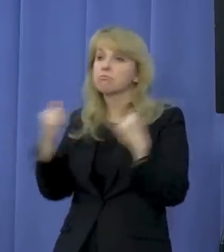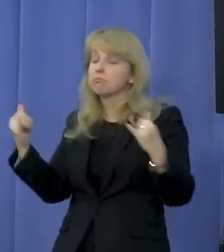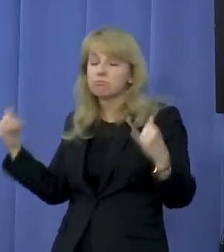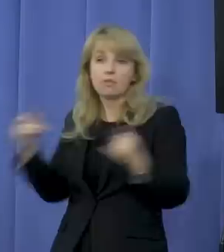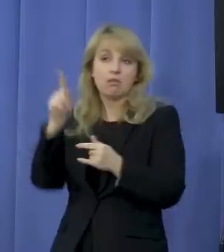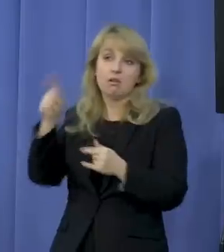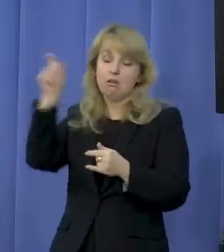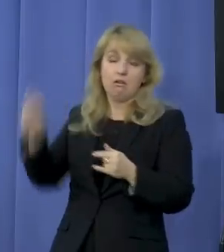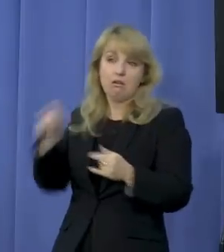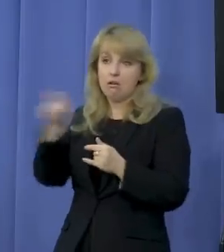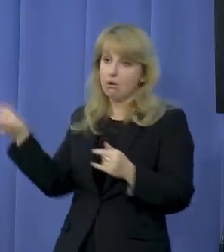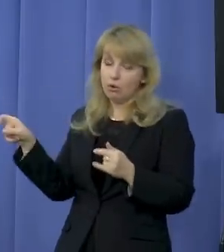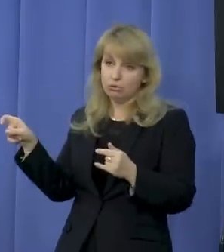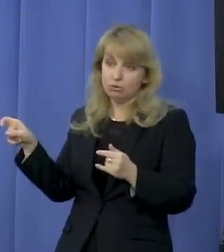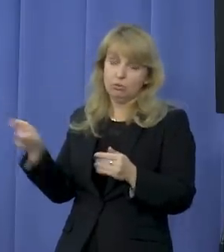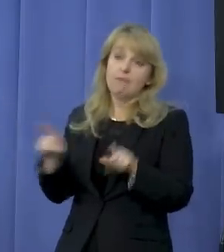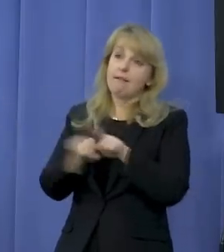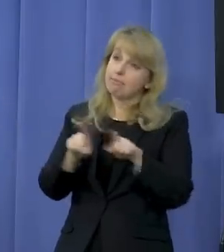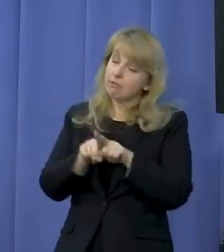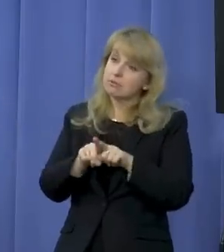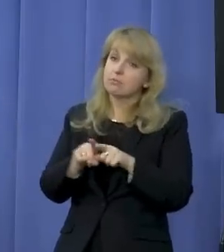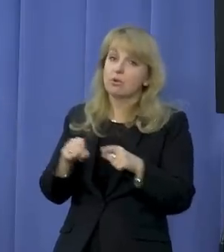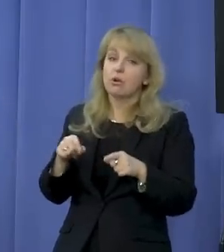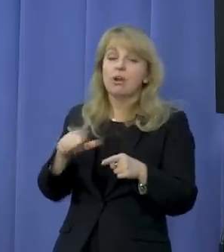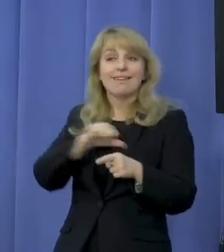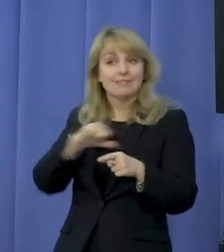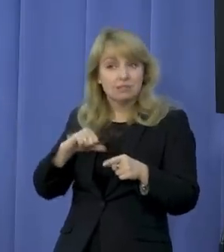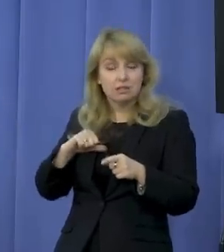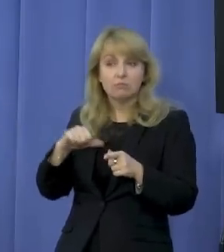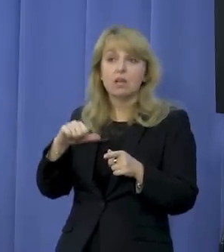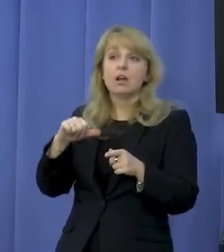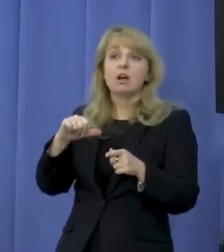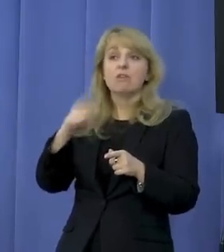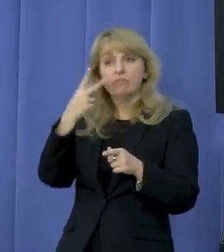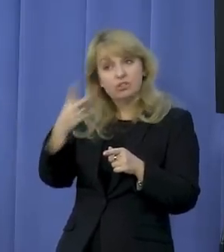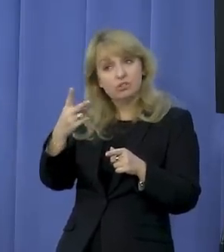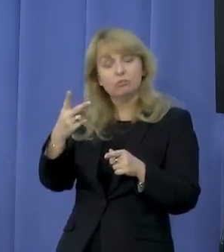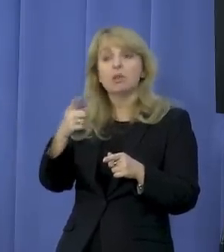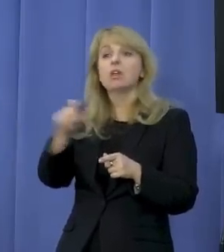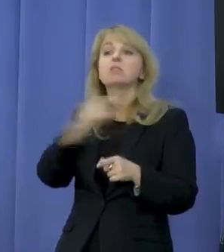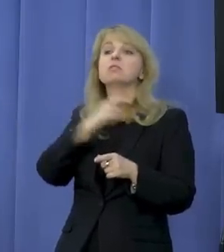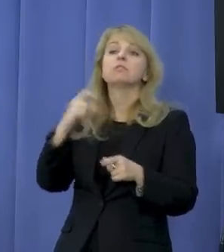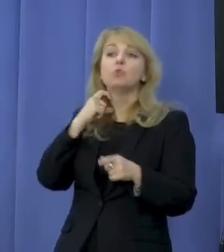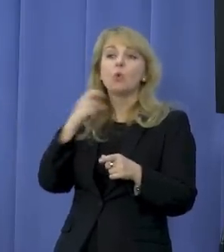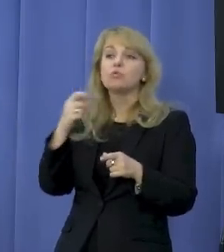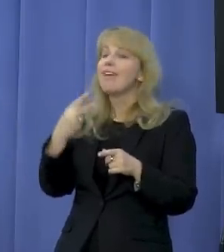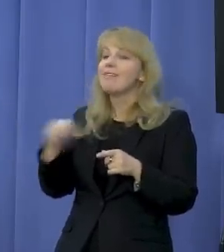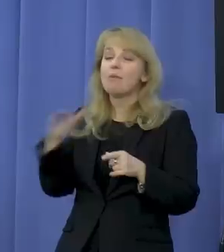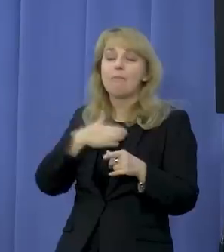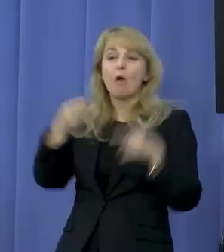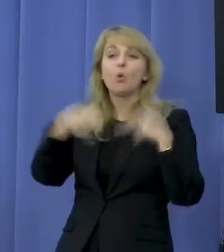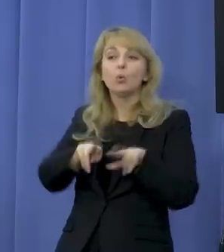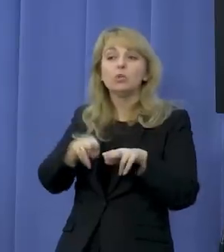Sam też fakt, iż hierarchowie nie będą uczestniczyć w uroczystościach państwowych